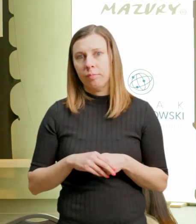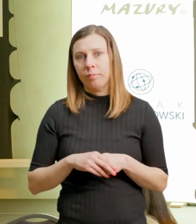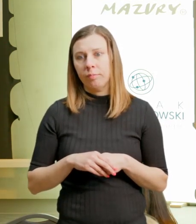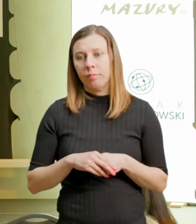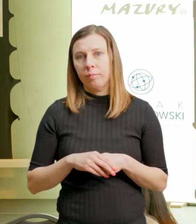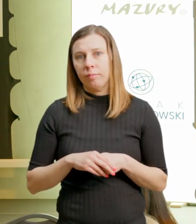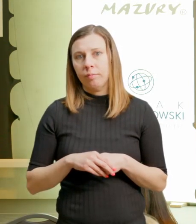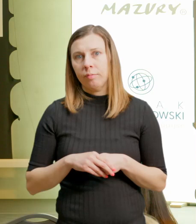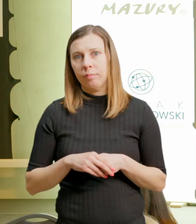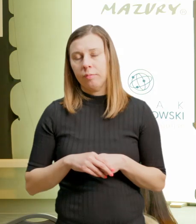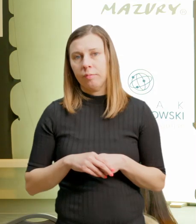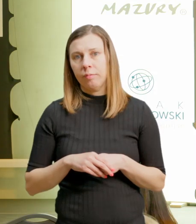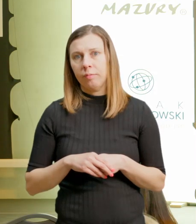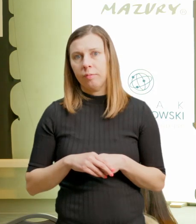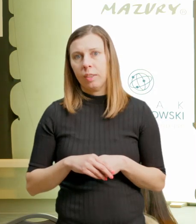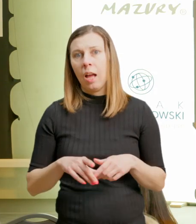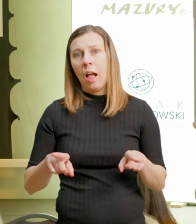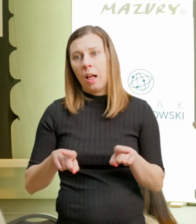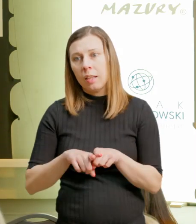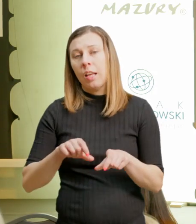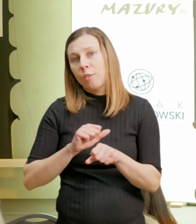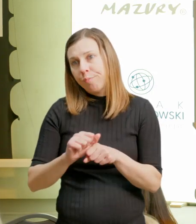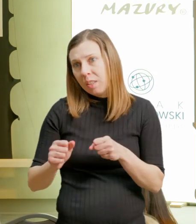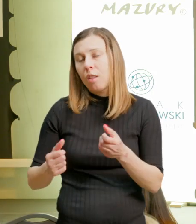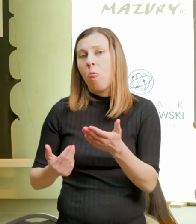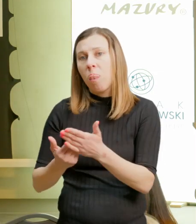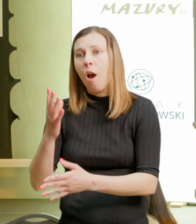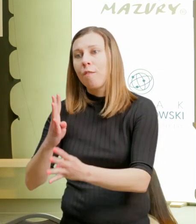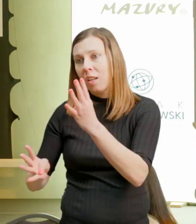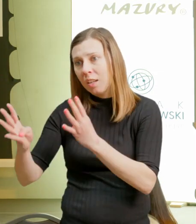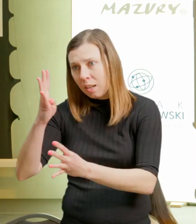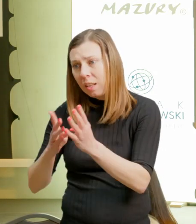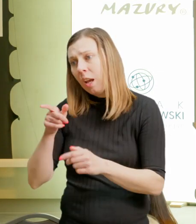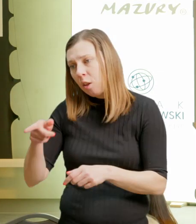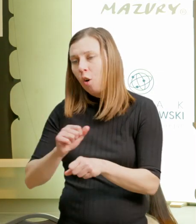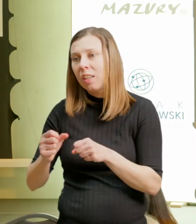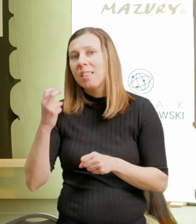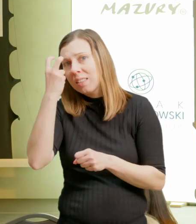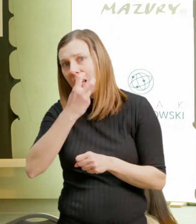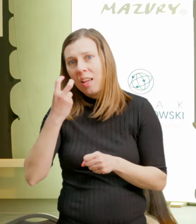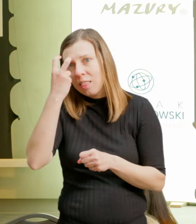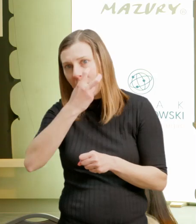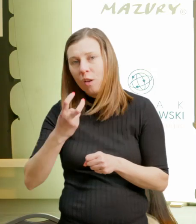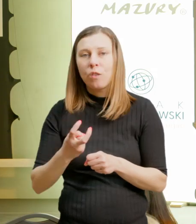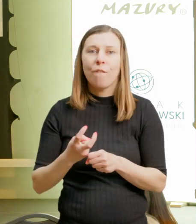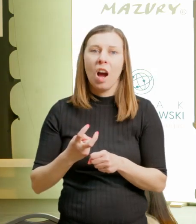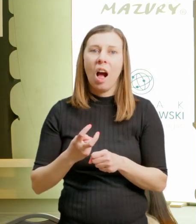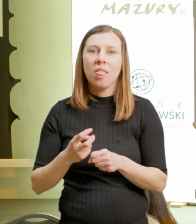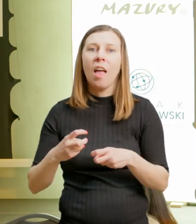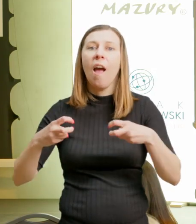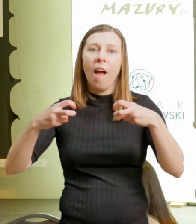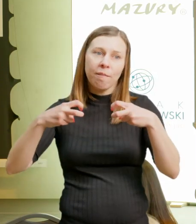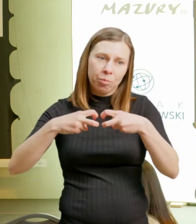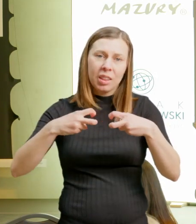w wirtualizację życia i on też oczekuje czasami, aby spojrzeć przez tą perspektywę